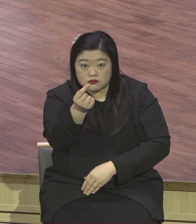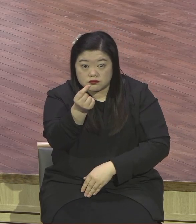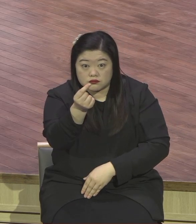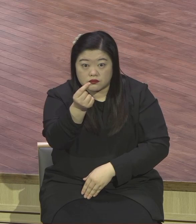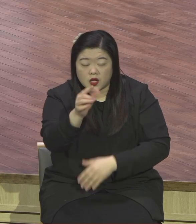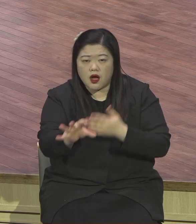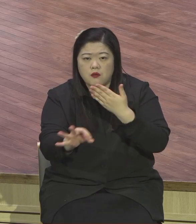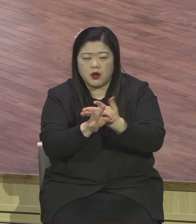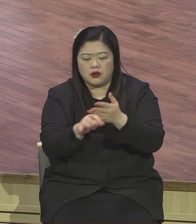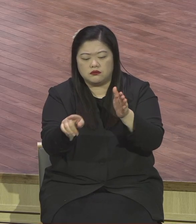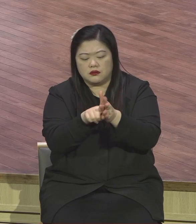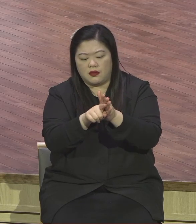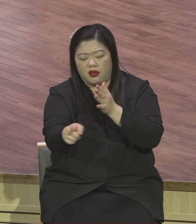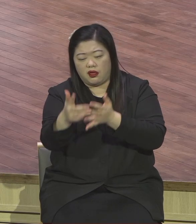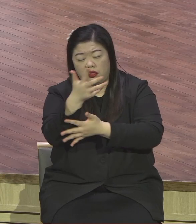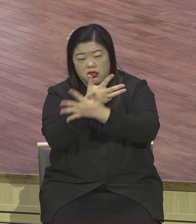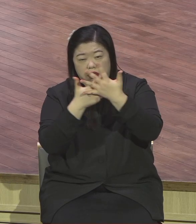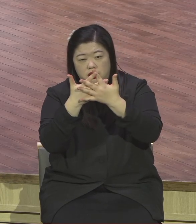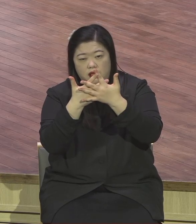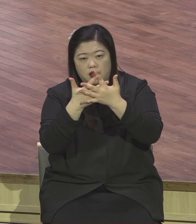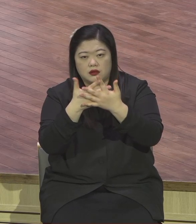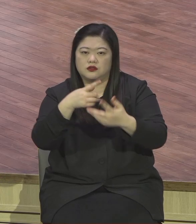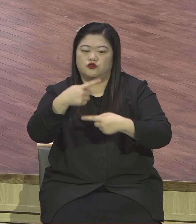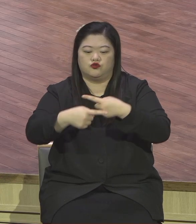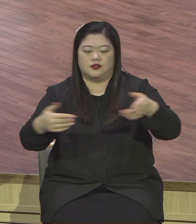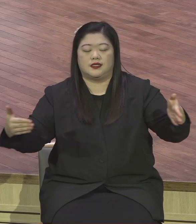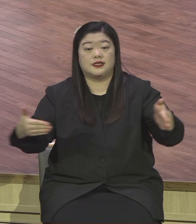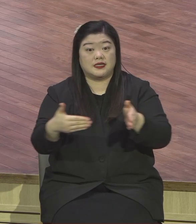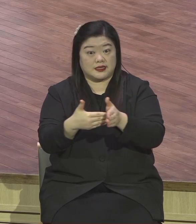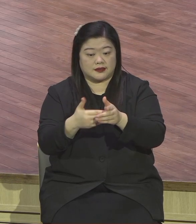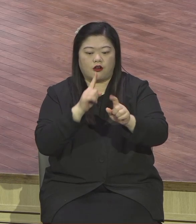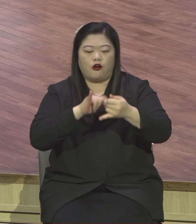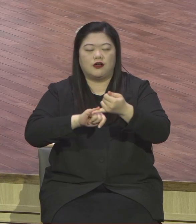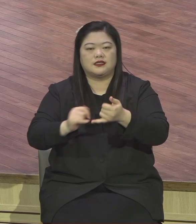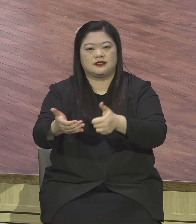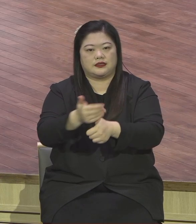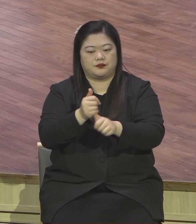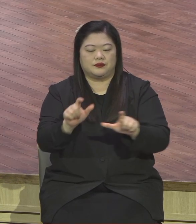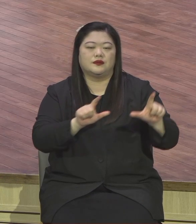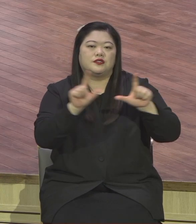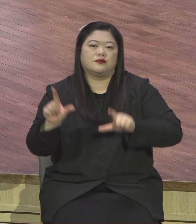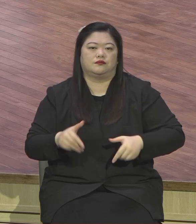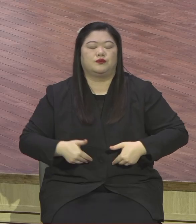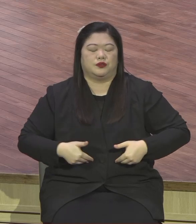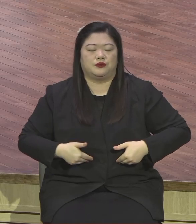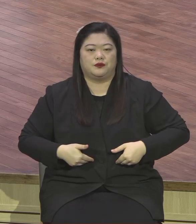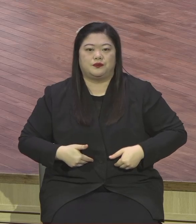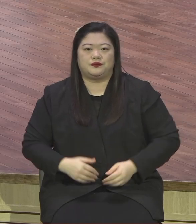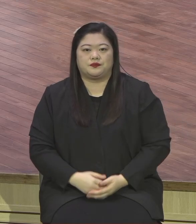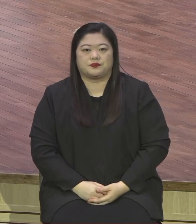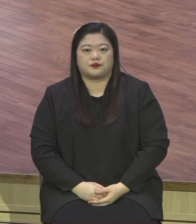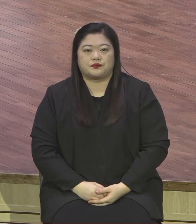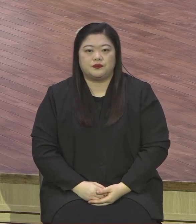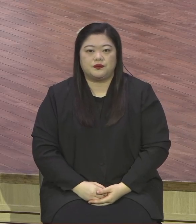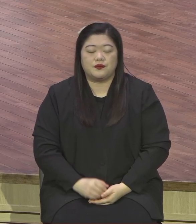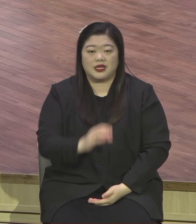우리는 그렇게 살아야 됩니다. 늘 말씀드리지 않아요. C-V-D-I-P